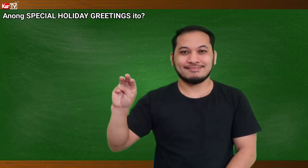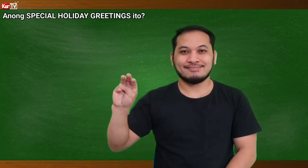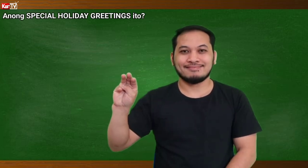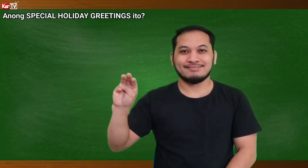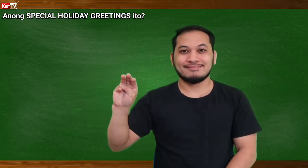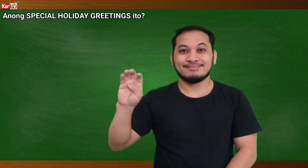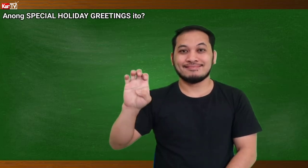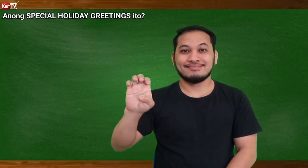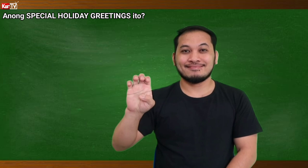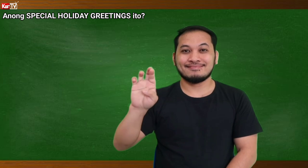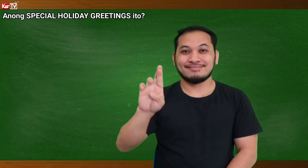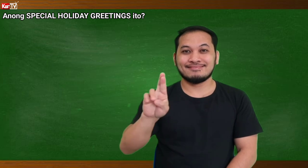Madley Ayan